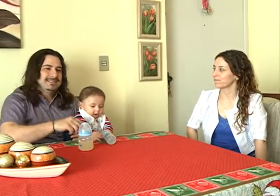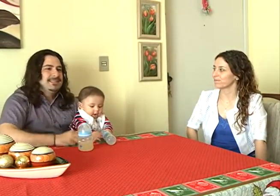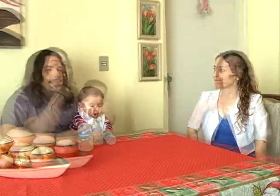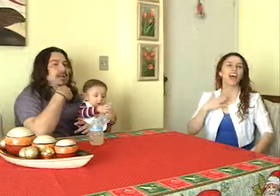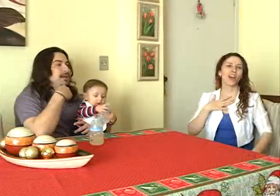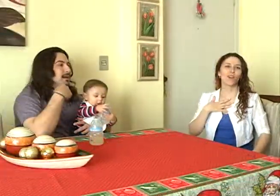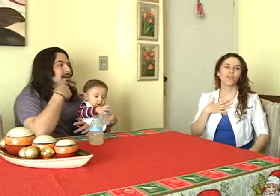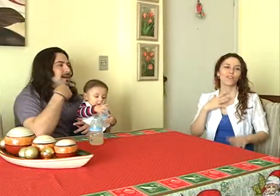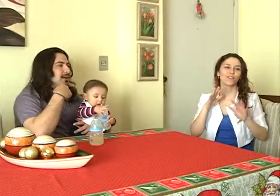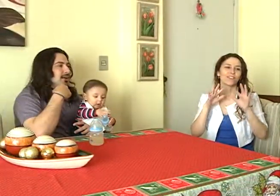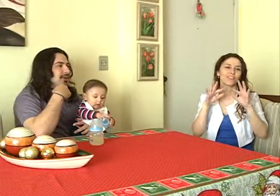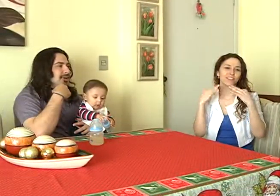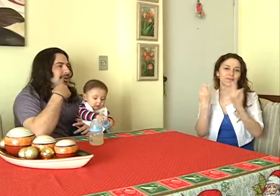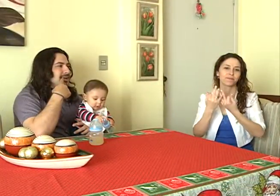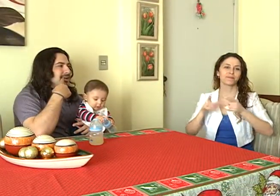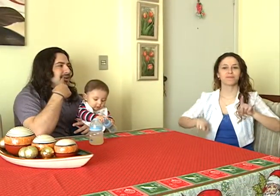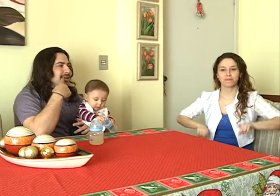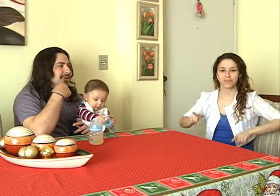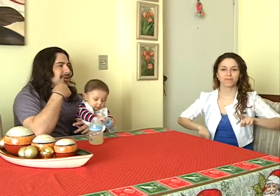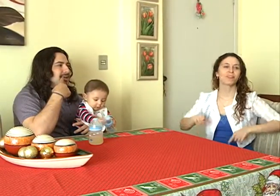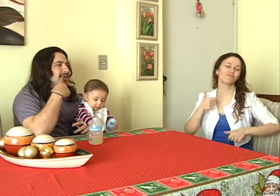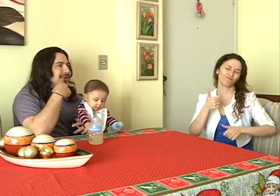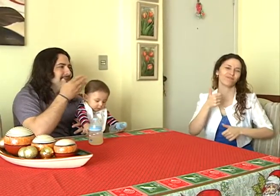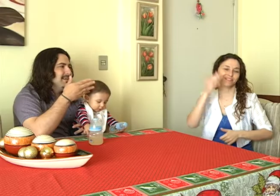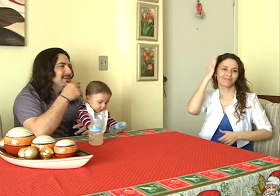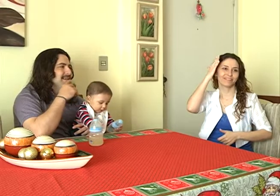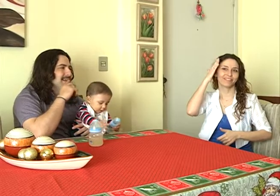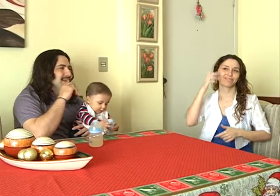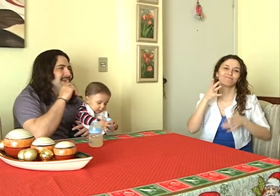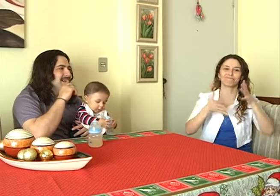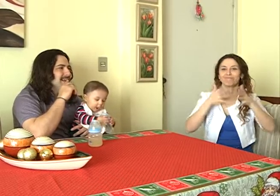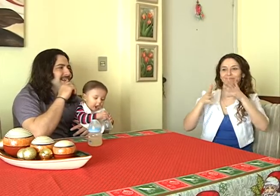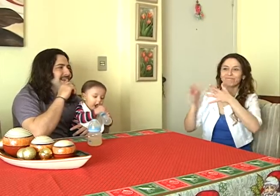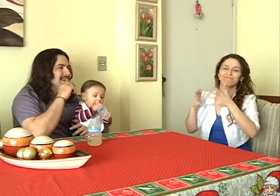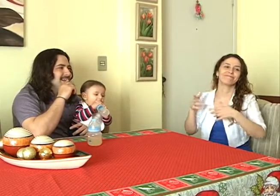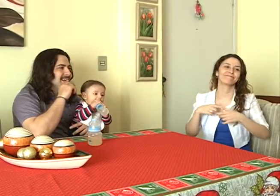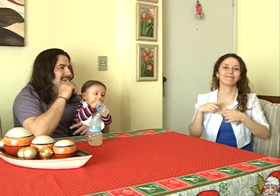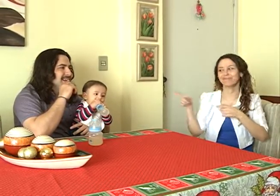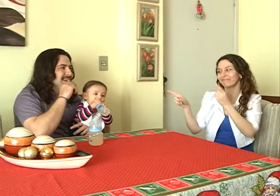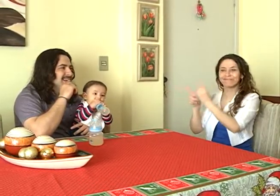Na minha família, meu primo sabe libras. Ele sempre encontra com o Leandro.